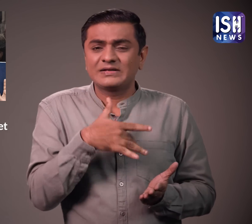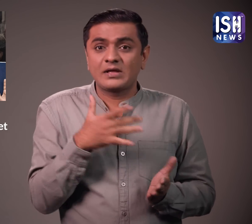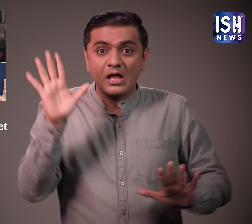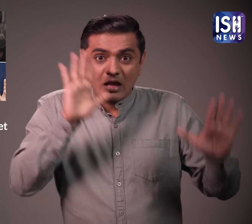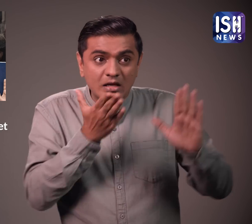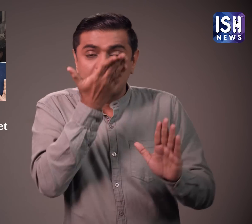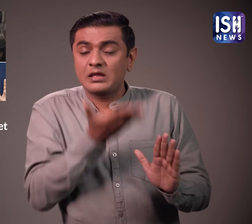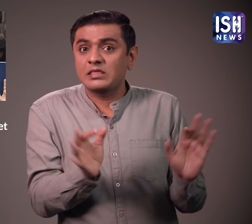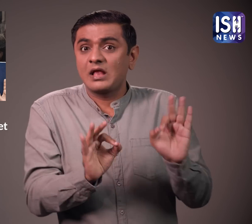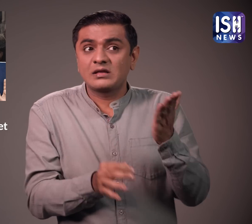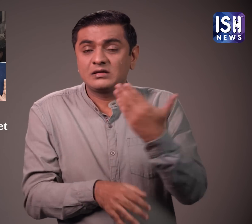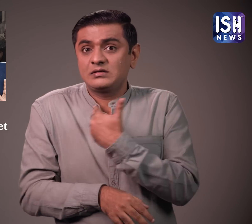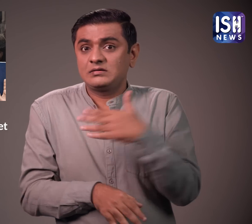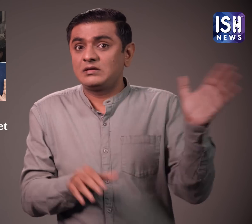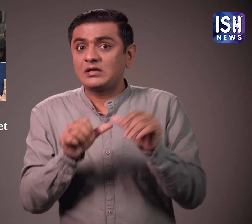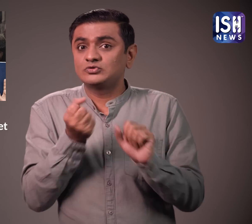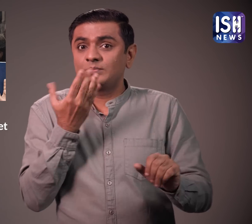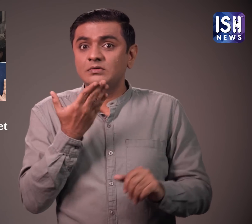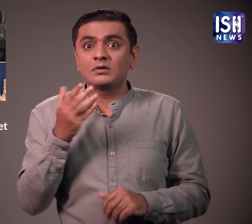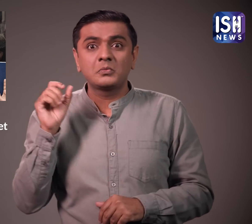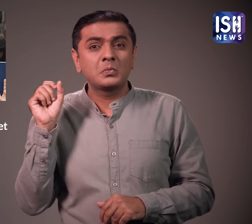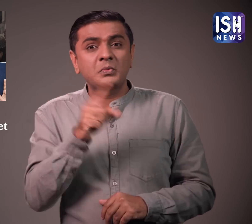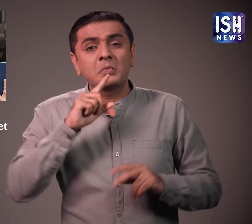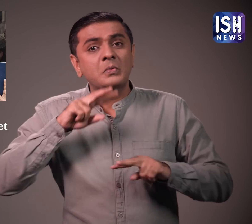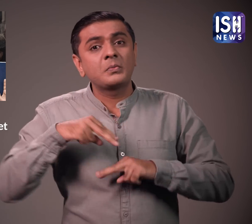आपसे ज़्यादा हमारे देश के लिए प्रासंगिक्स है सर